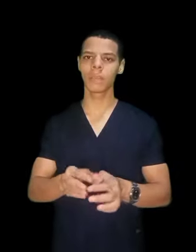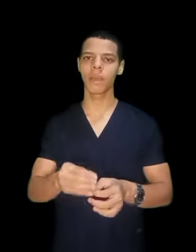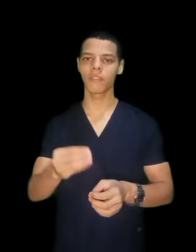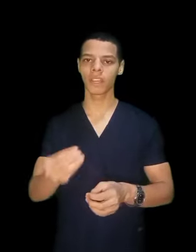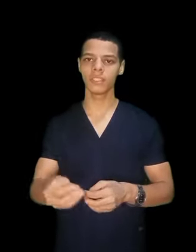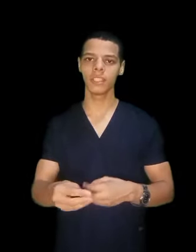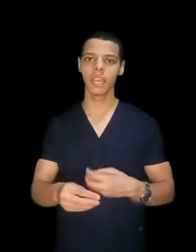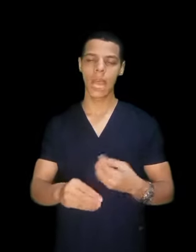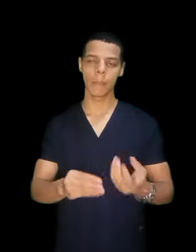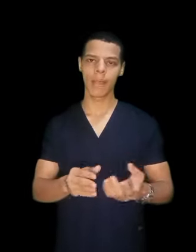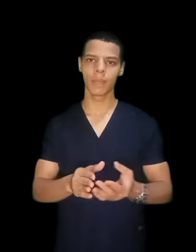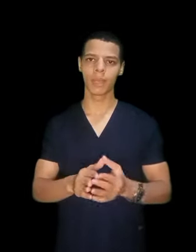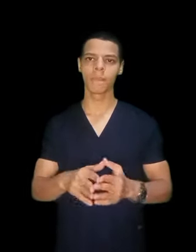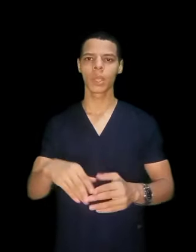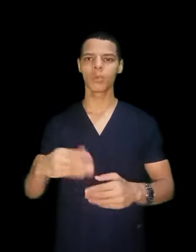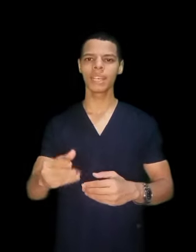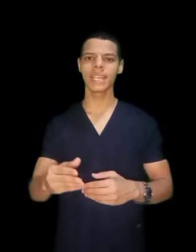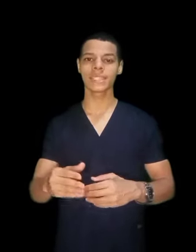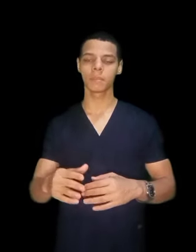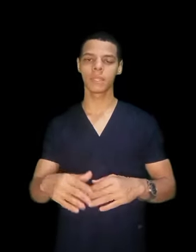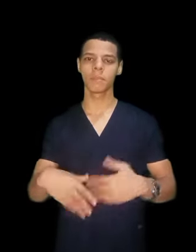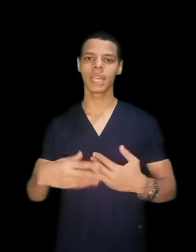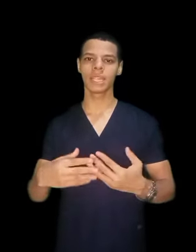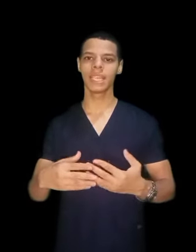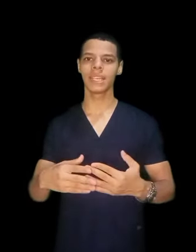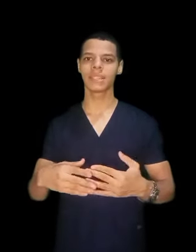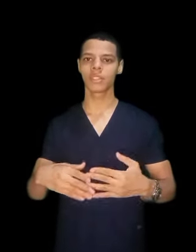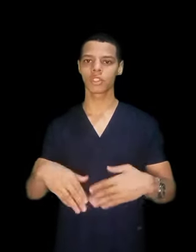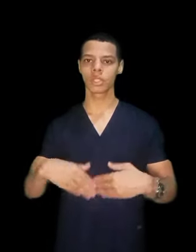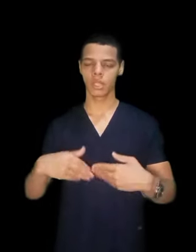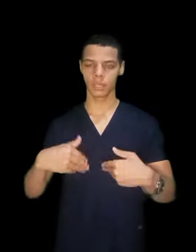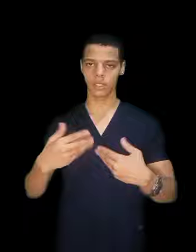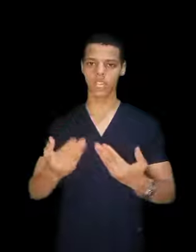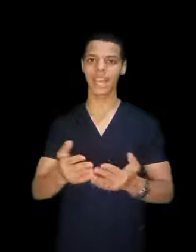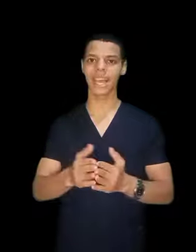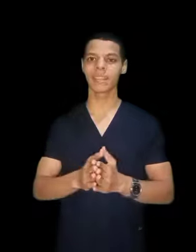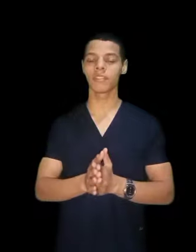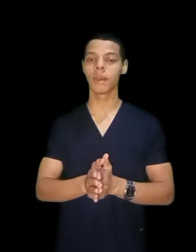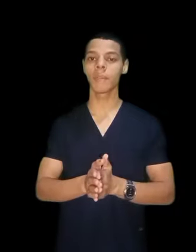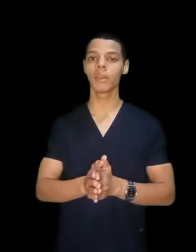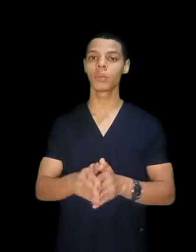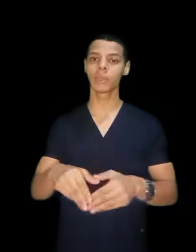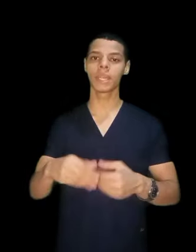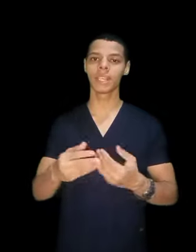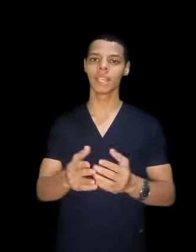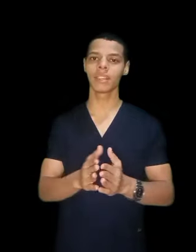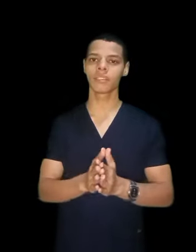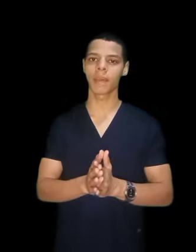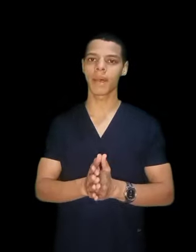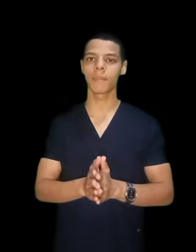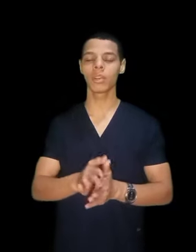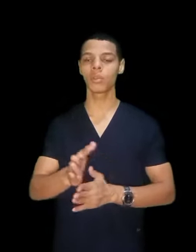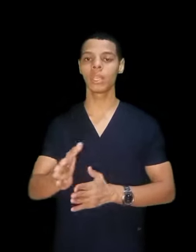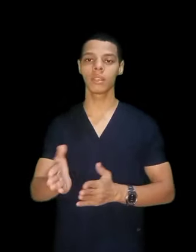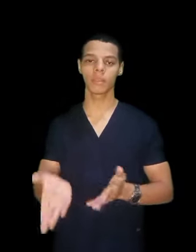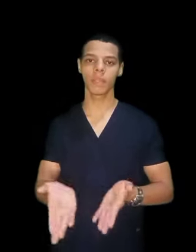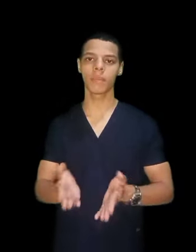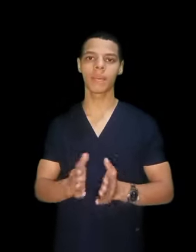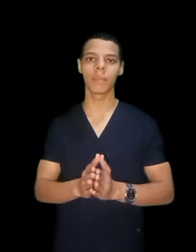بتبقى فني معمل وفي ناس بتبدأ ان هي تشارك حدف معمل وتبدأ ان هي تفتح معمل ويبقى